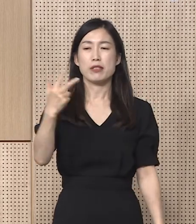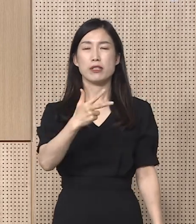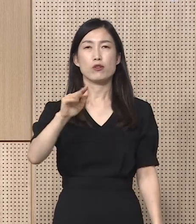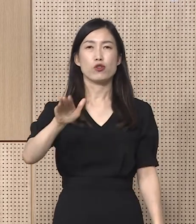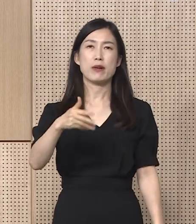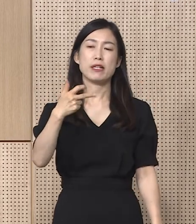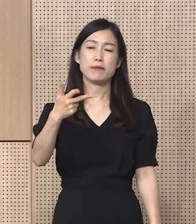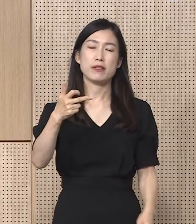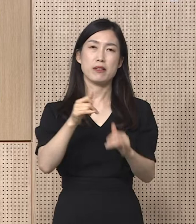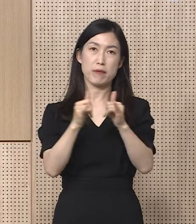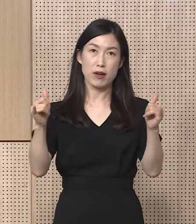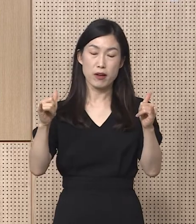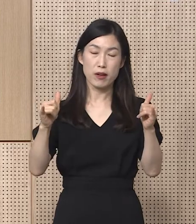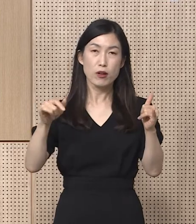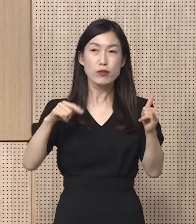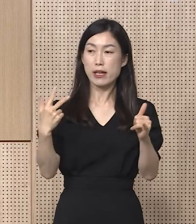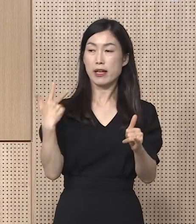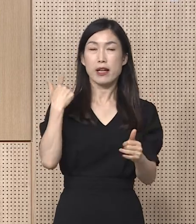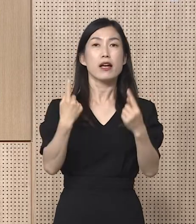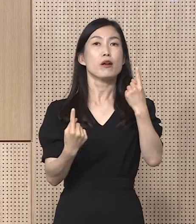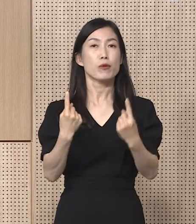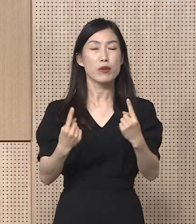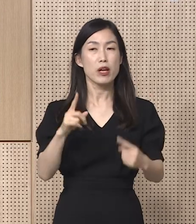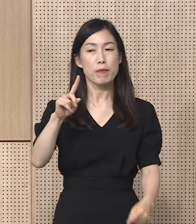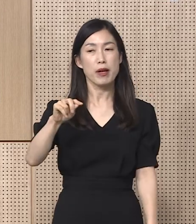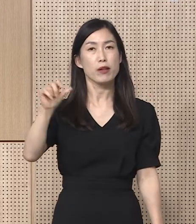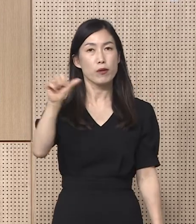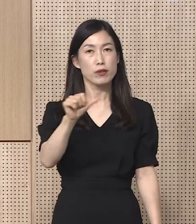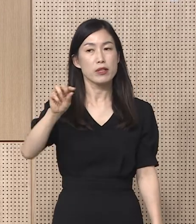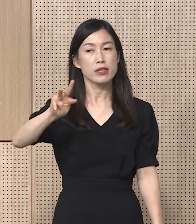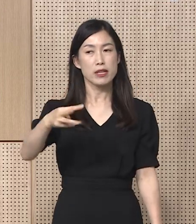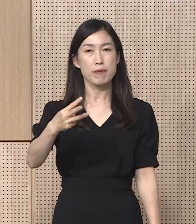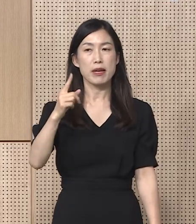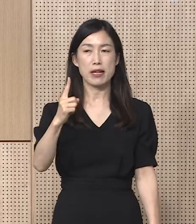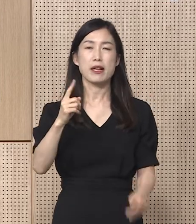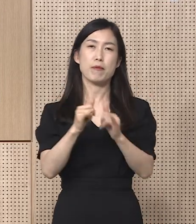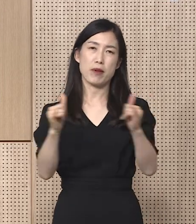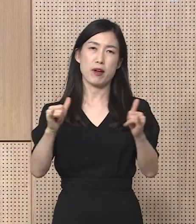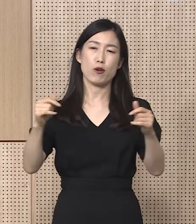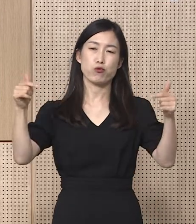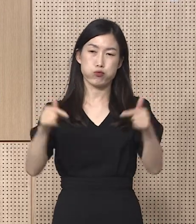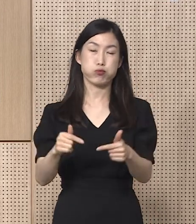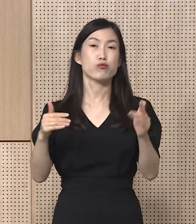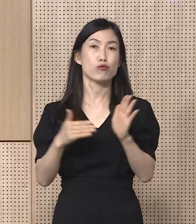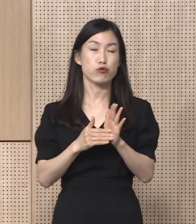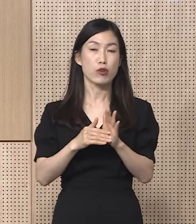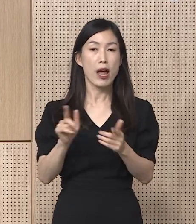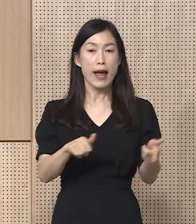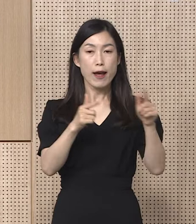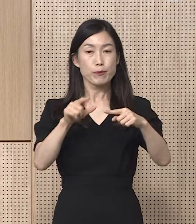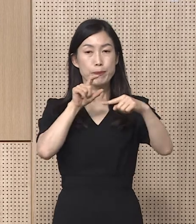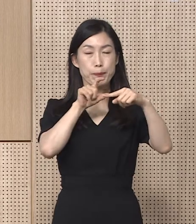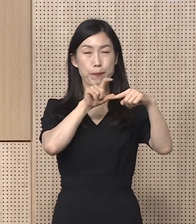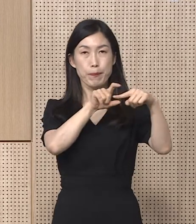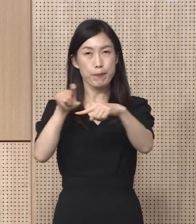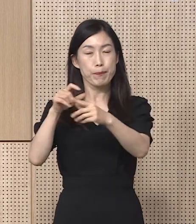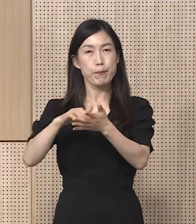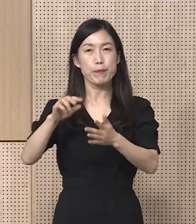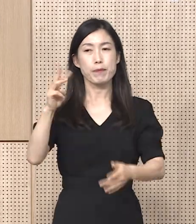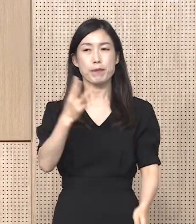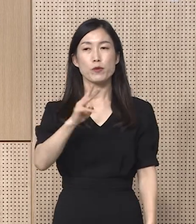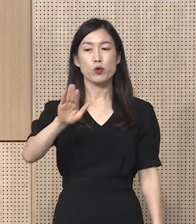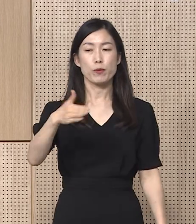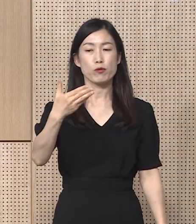,972명으로 전주 대비 1만 5,301명 감소하였으며 하루 평균 확진자는 3